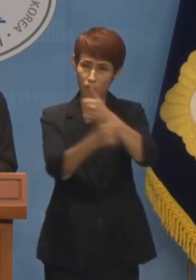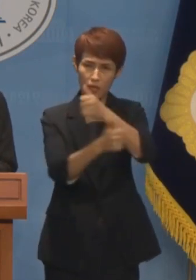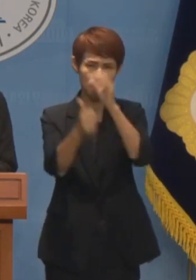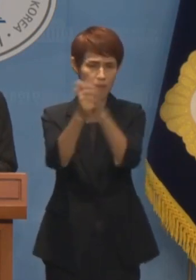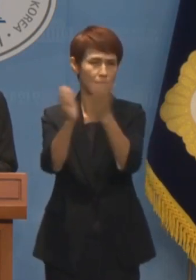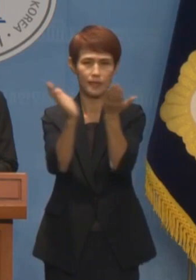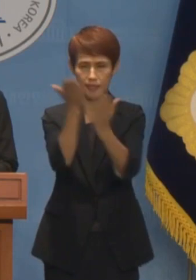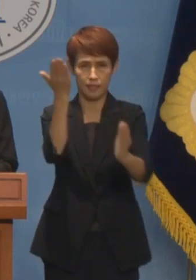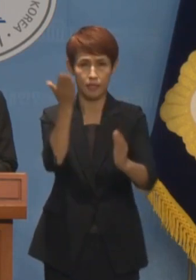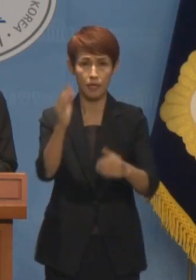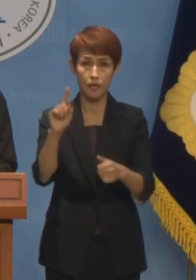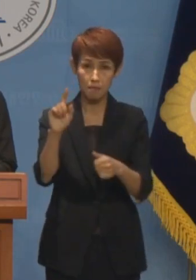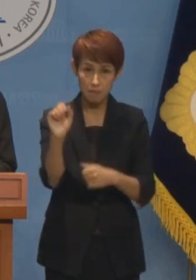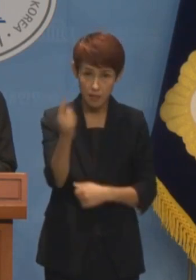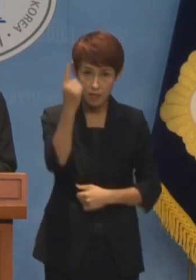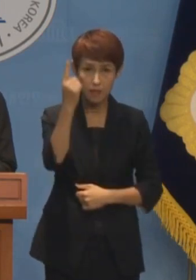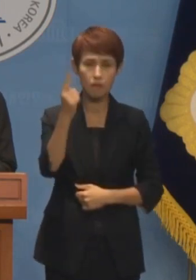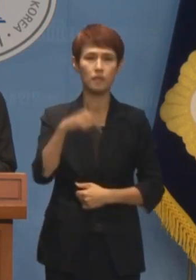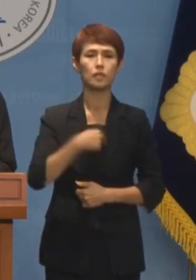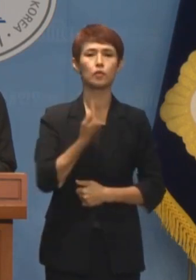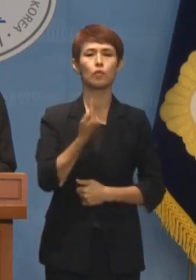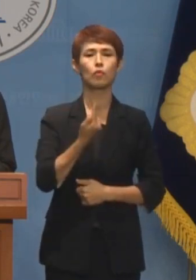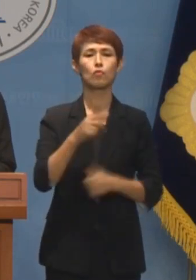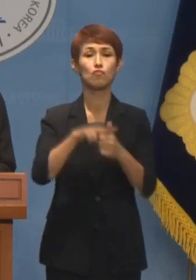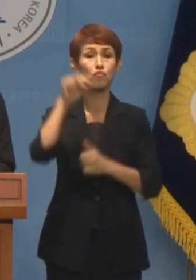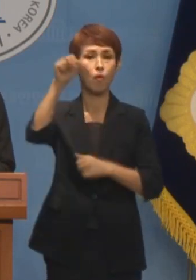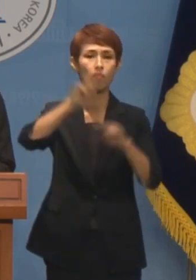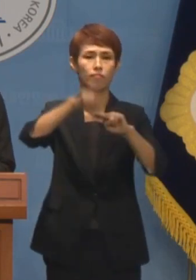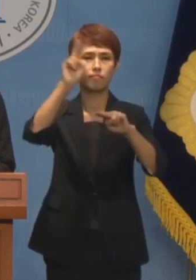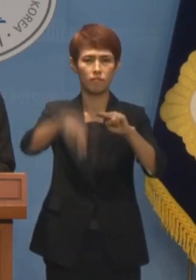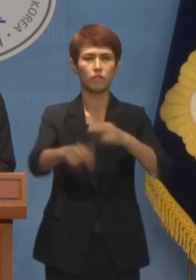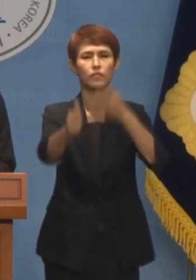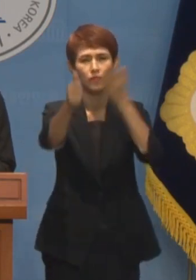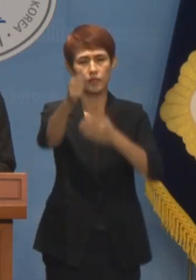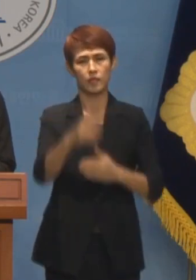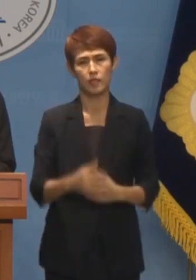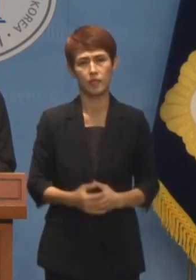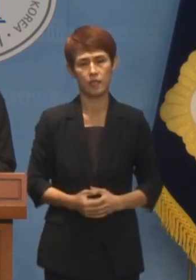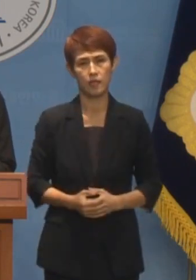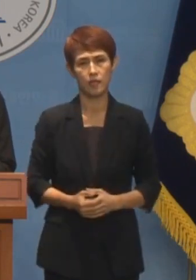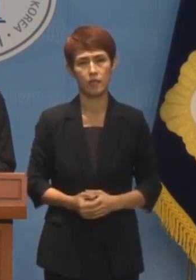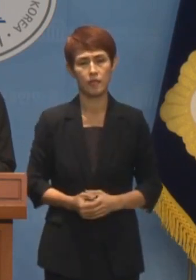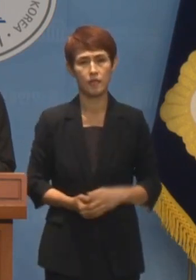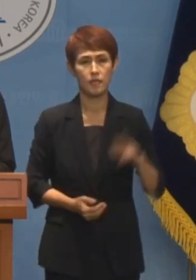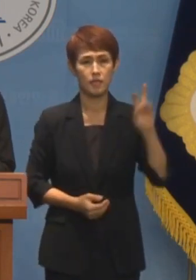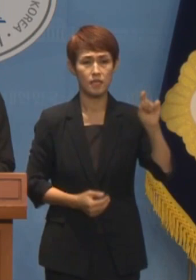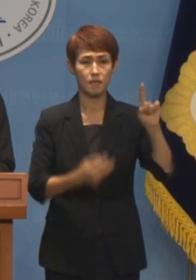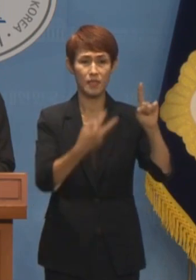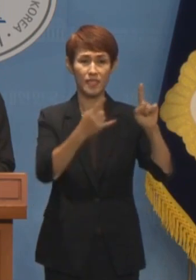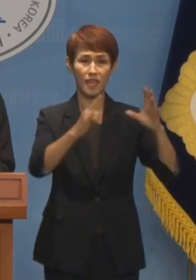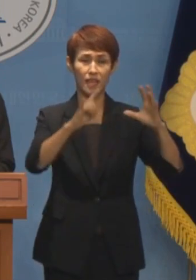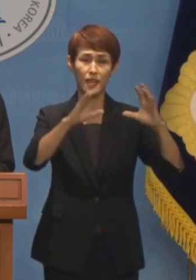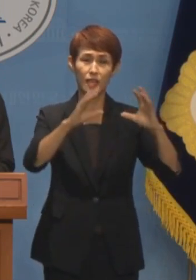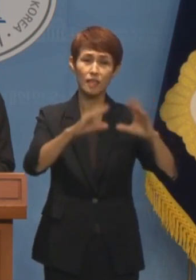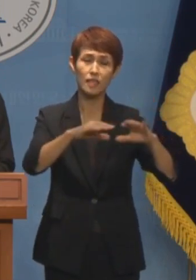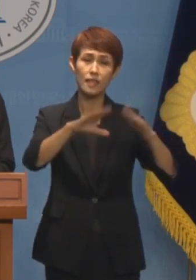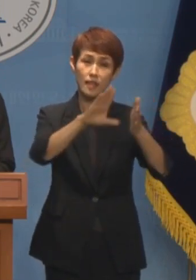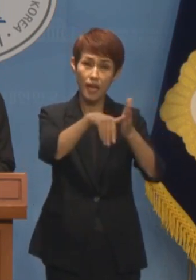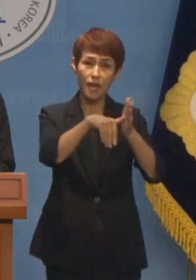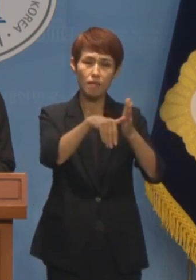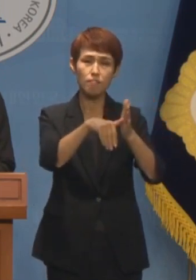확인된 만큼 스스로 후보자 자리에서 내려오시기 바랍니다. 저는 21대 평등법 대표